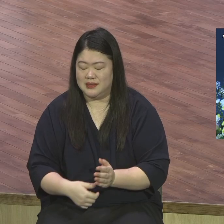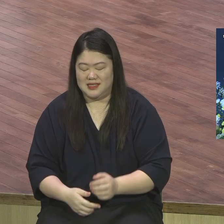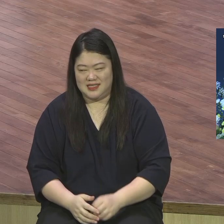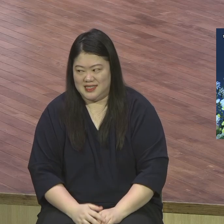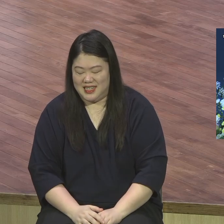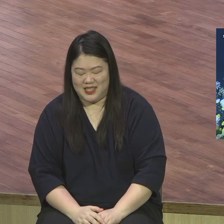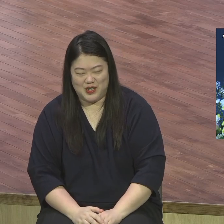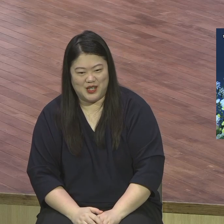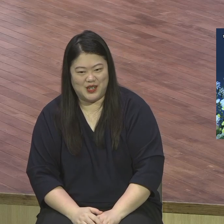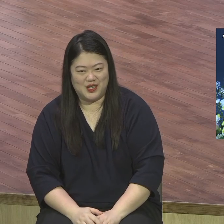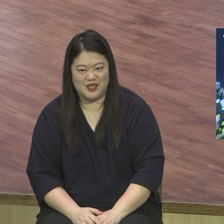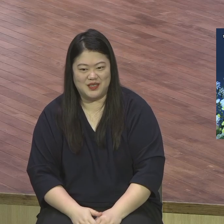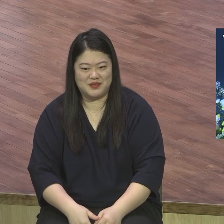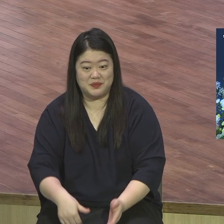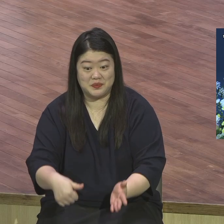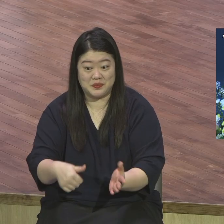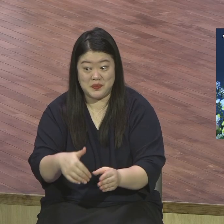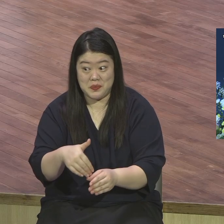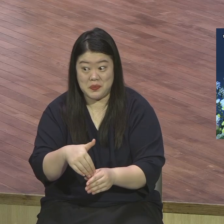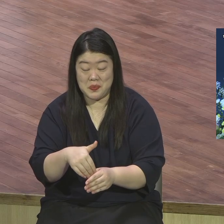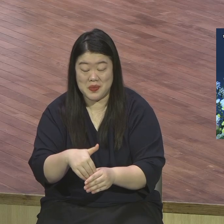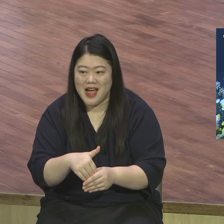선거철만 되면 정치인들이 나타납니다